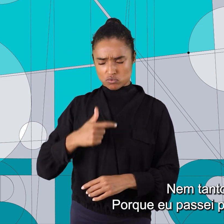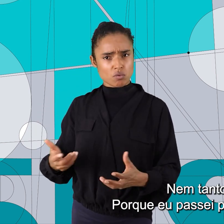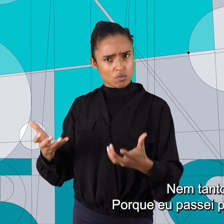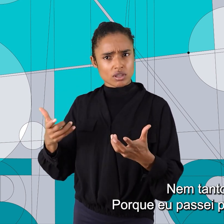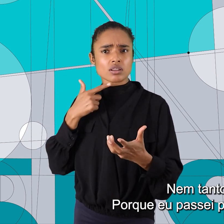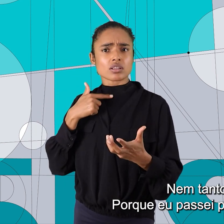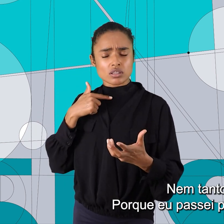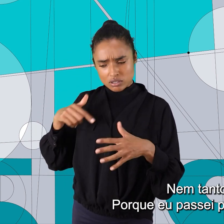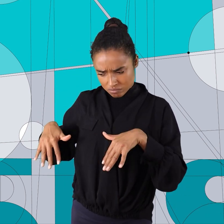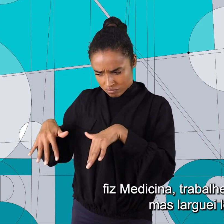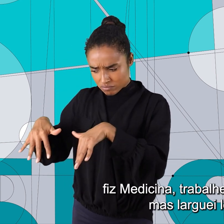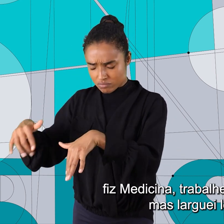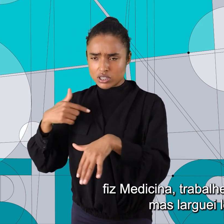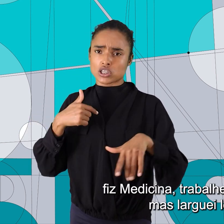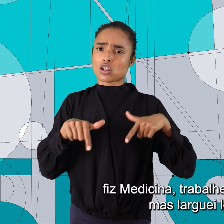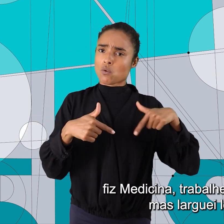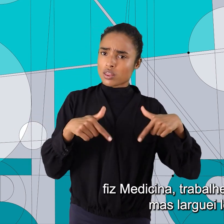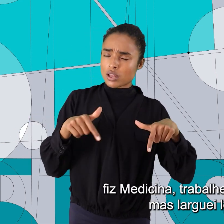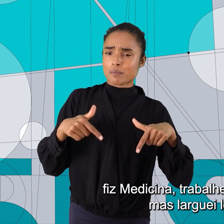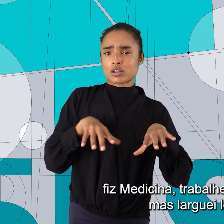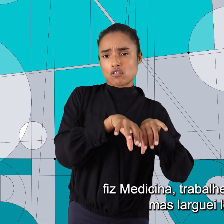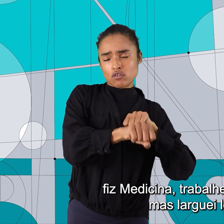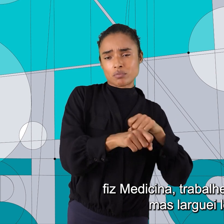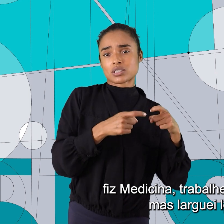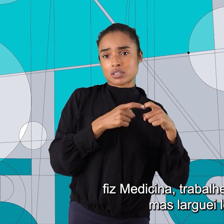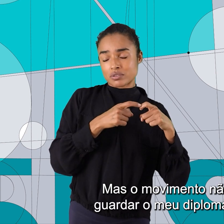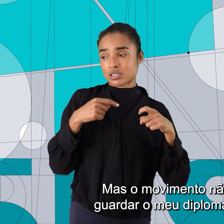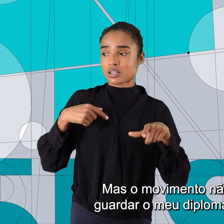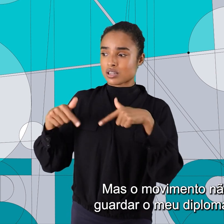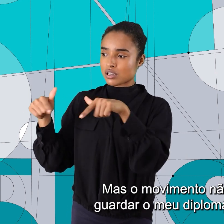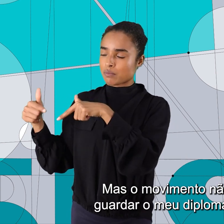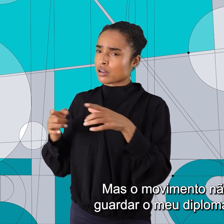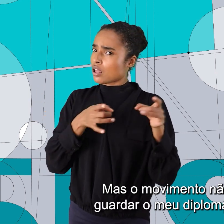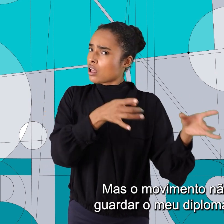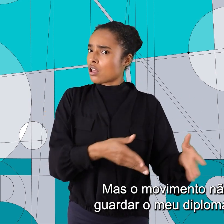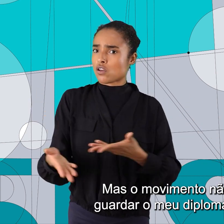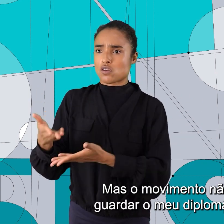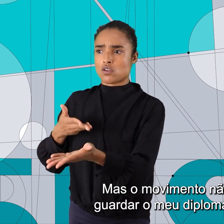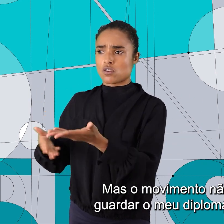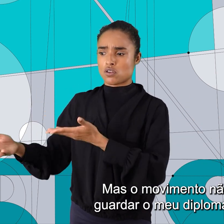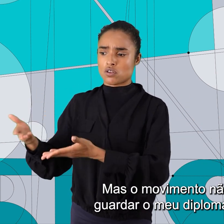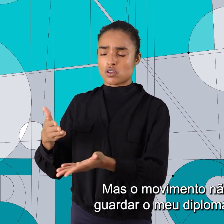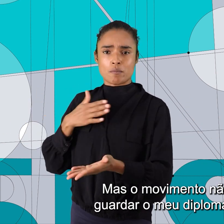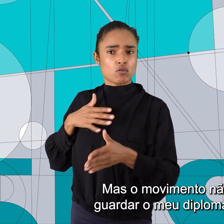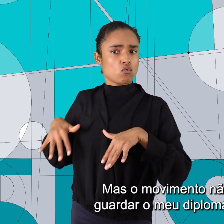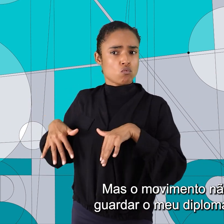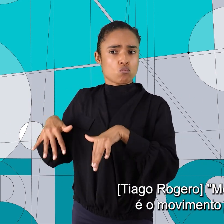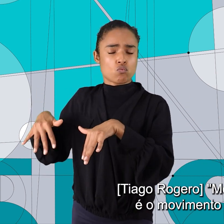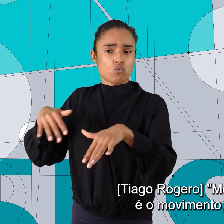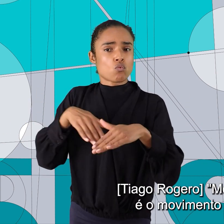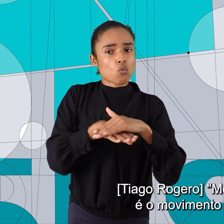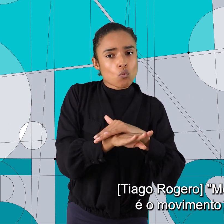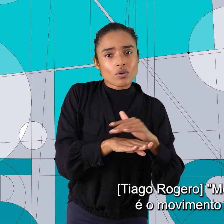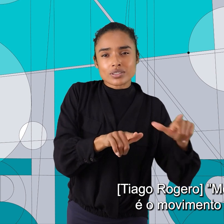Nem tanto, porque eu passei pela saúde, fiz medicina, trabalhei um pouco, mas larguei logo. Mas o movimento não me deixou guardar o meu diploma na gaveta.